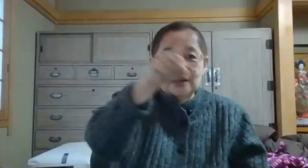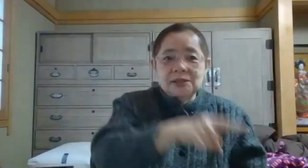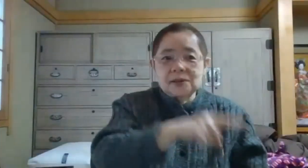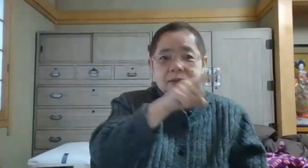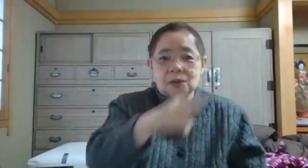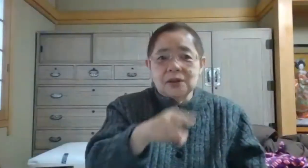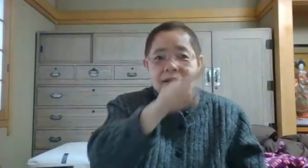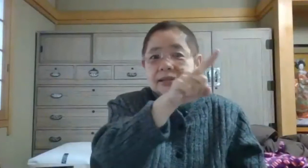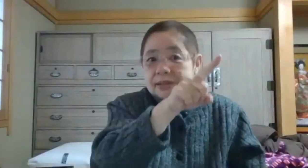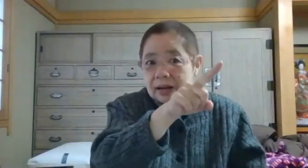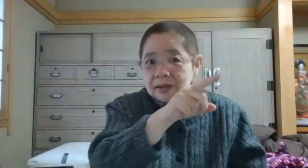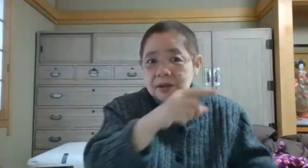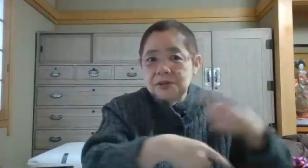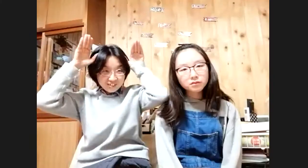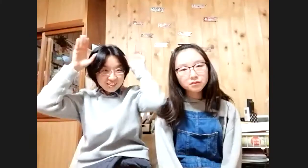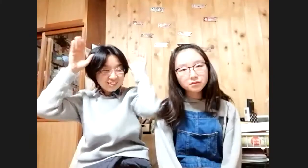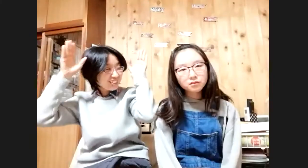字の犬と同じですから手話ですから